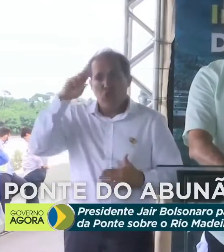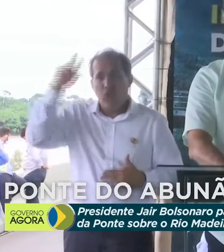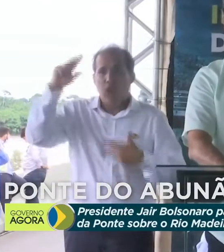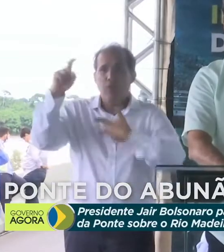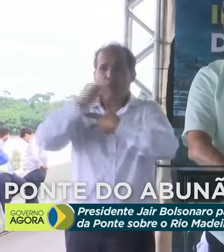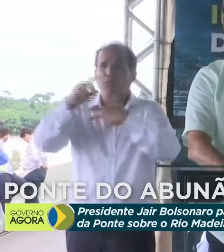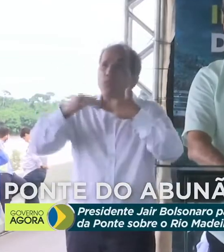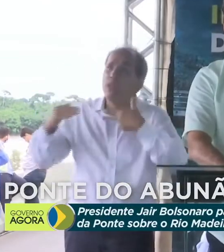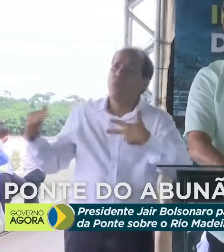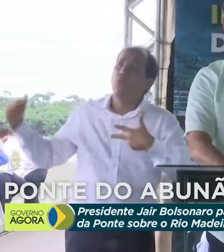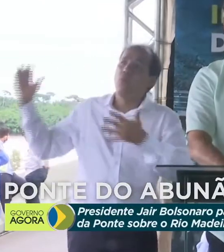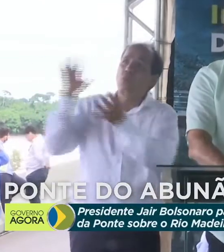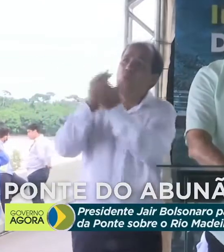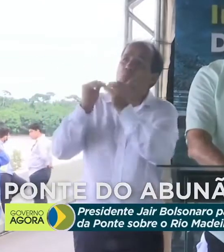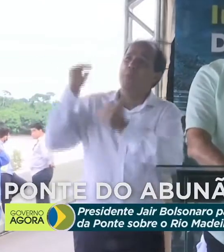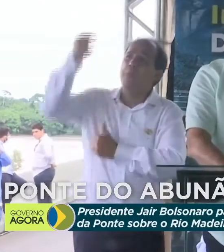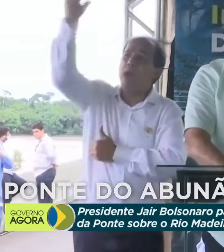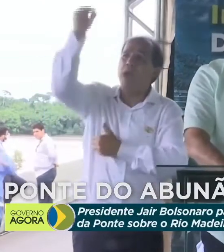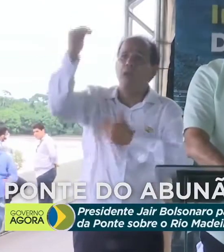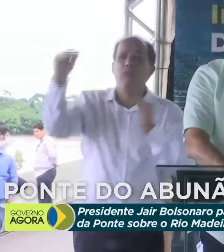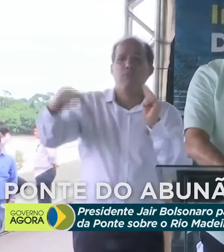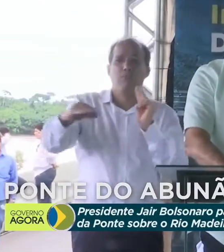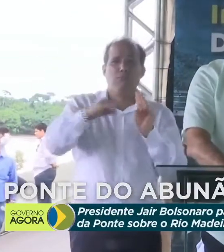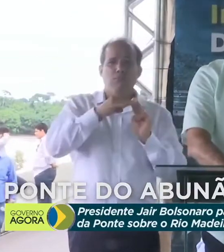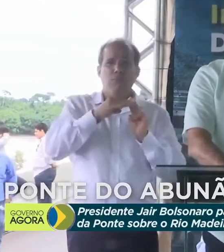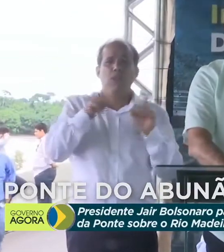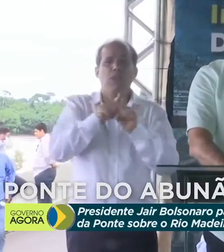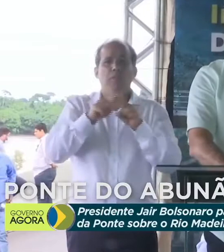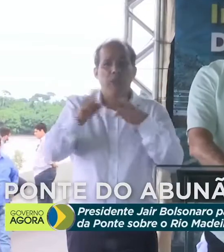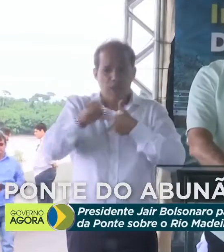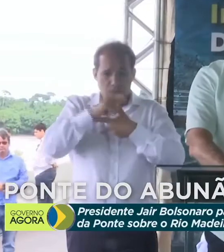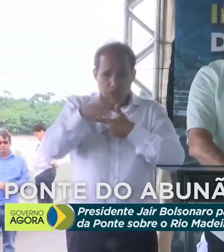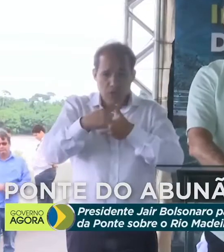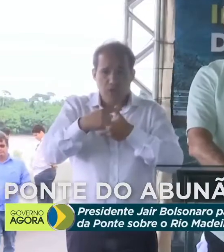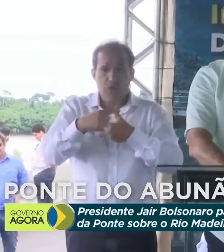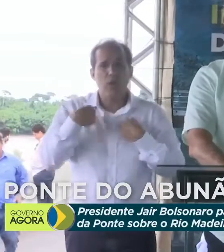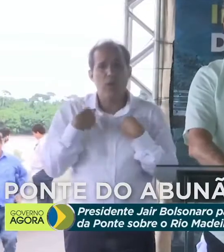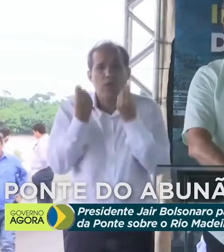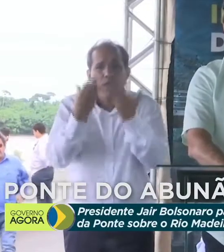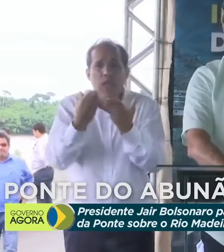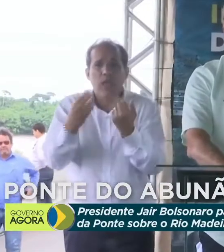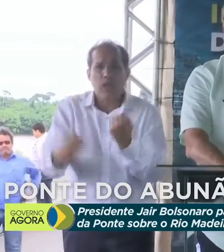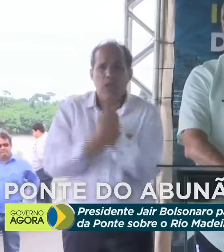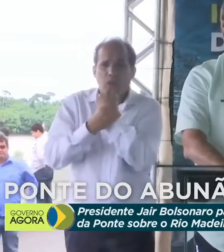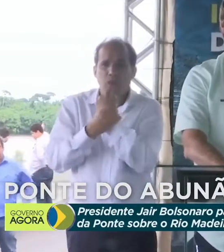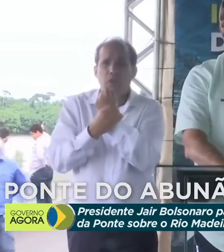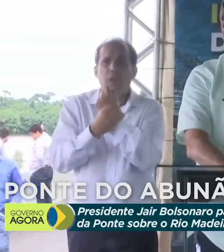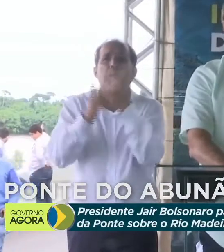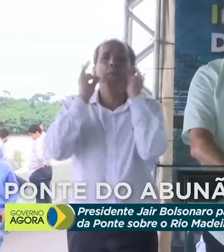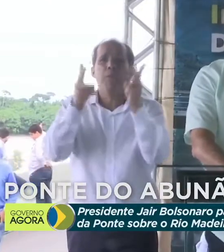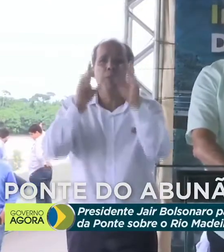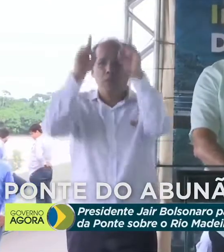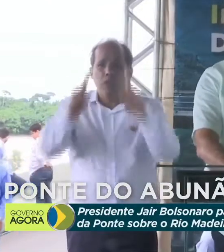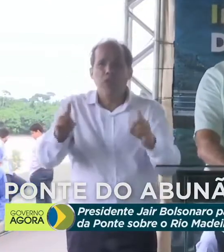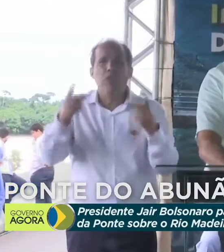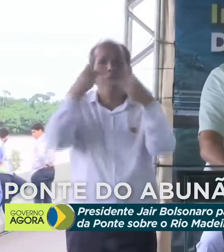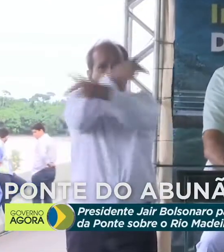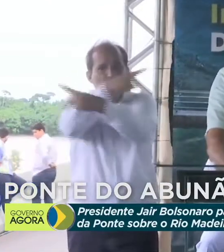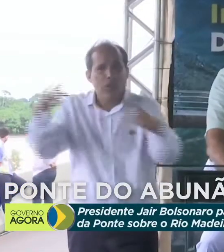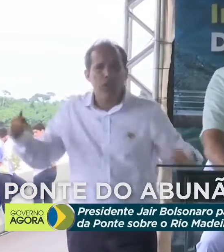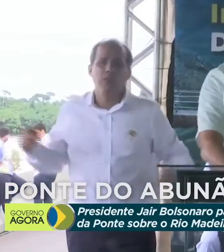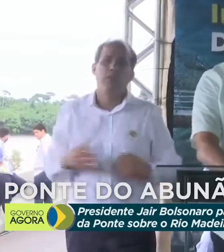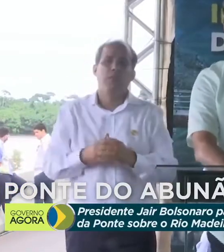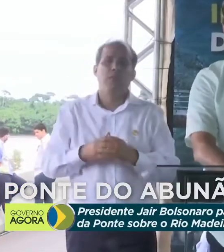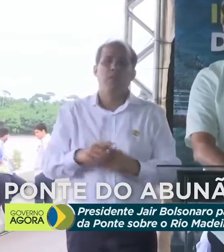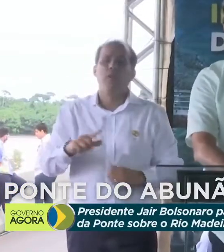das Forças Armadas, como chefe da execução, é dar, é garantir esse direito a vocês. E pode ter